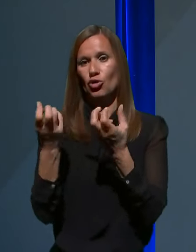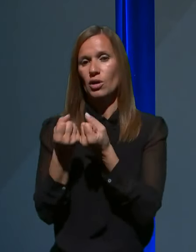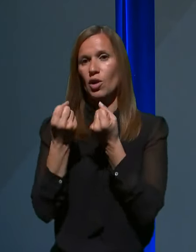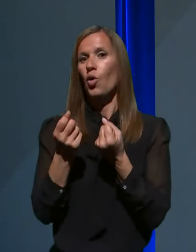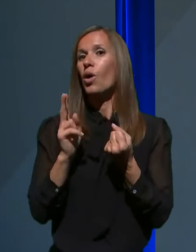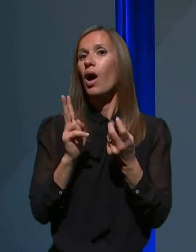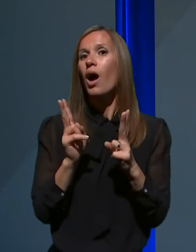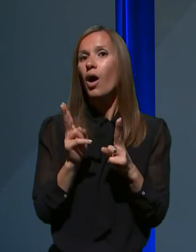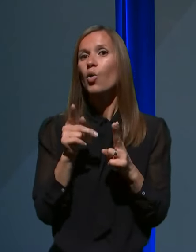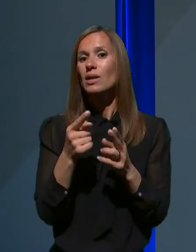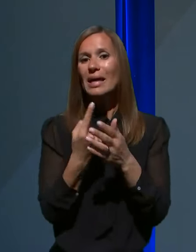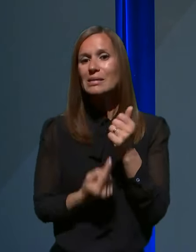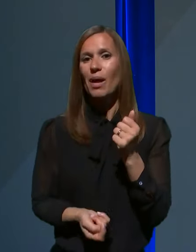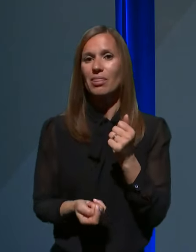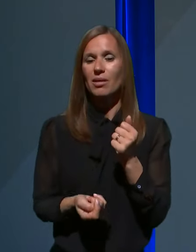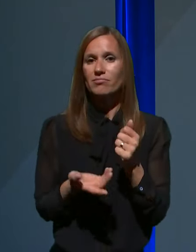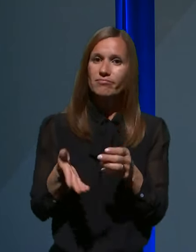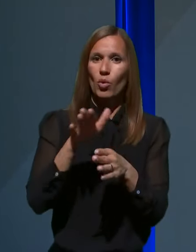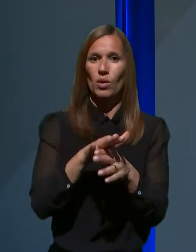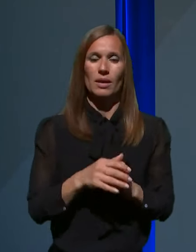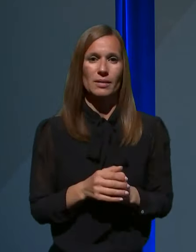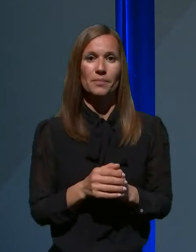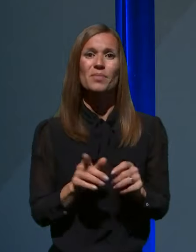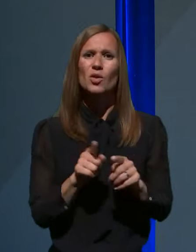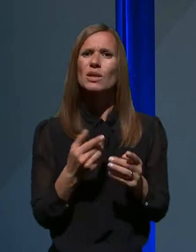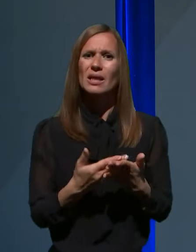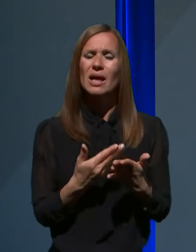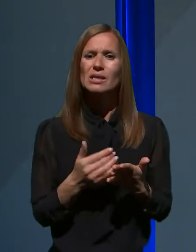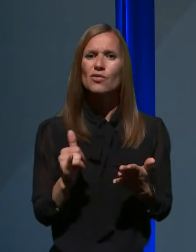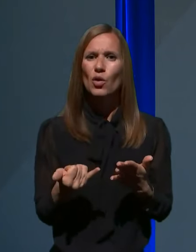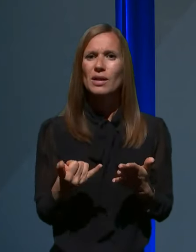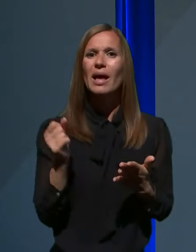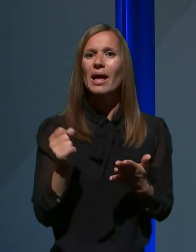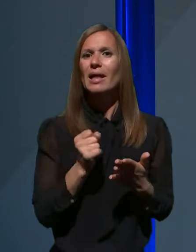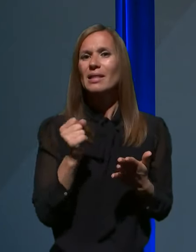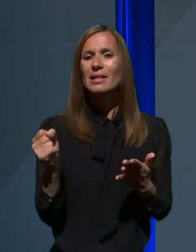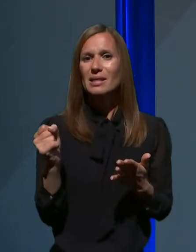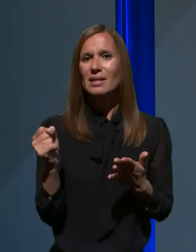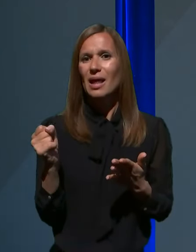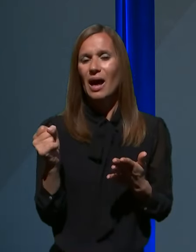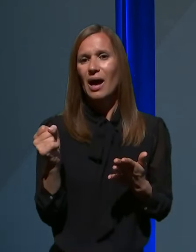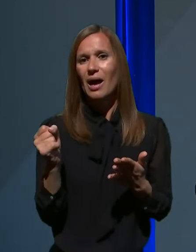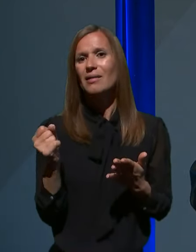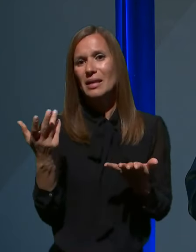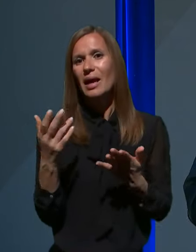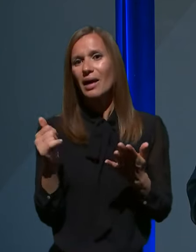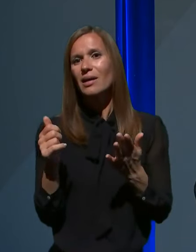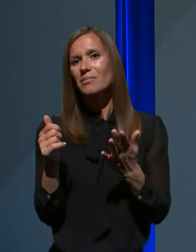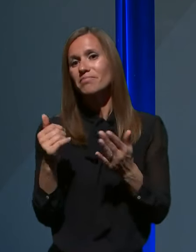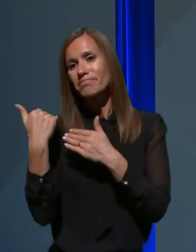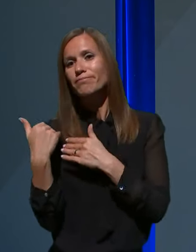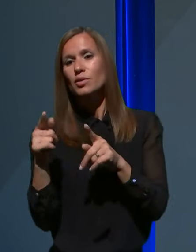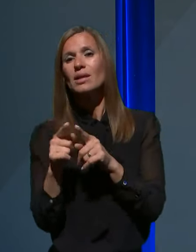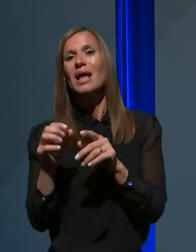biten izpad na domestit. Dejstvo je pa, je tudi nekaj prihranka bilo v zdravstveni zavarovalnici, tako da tle moramo pač prej